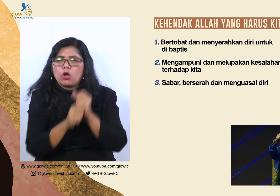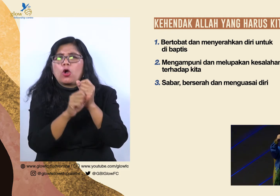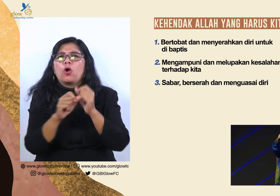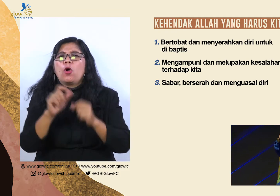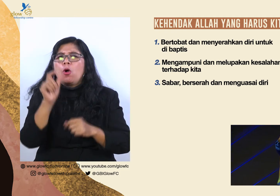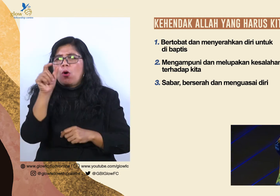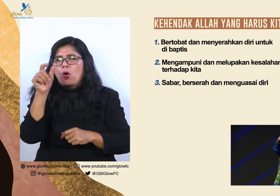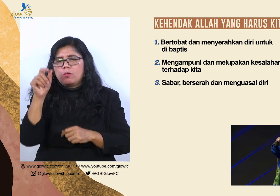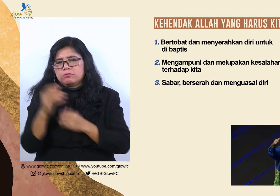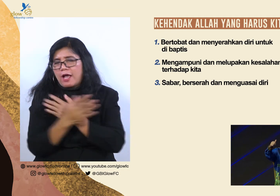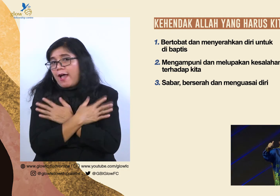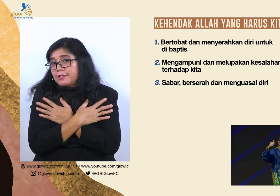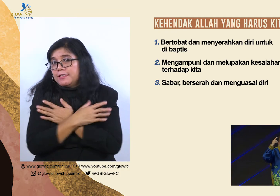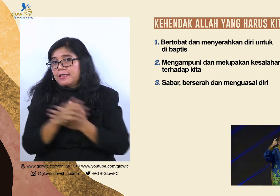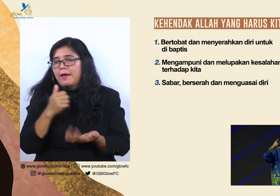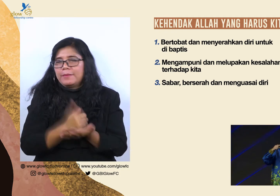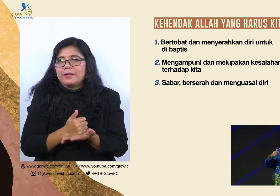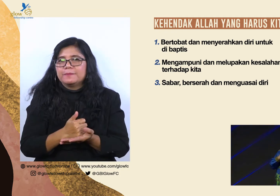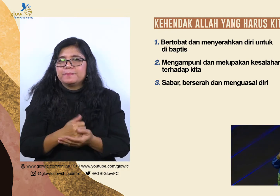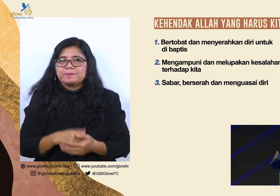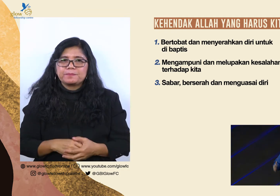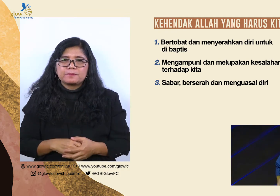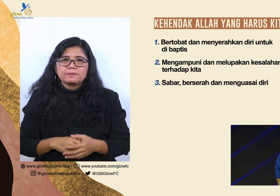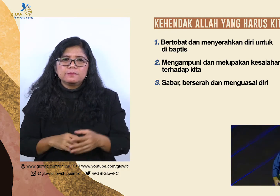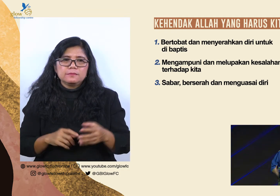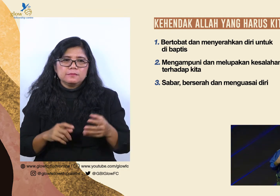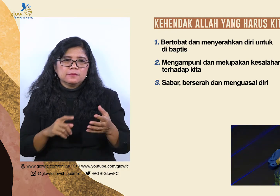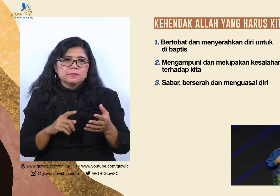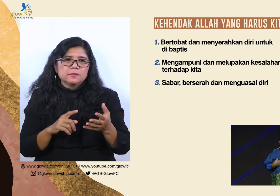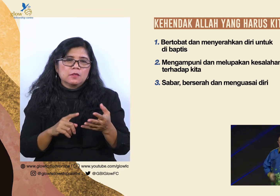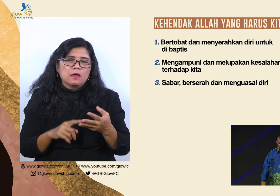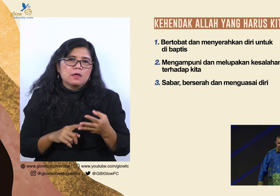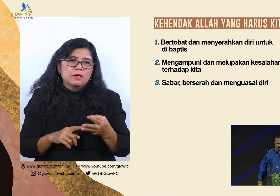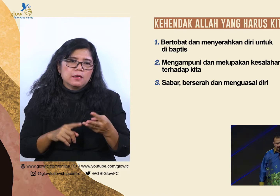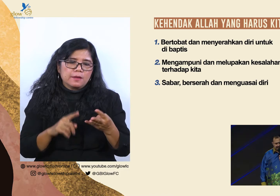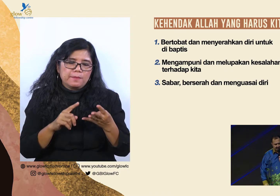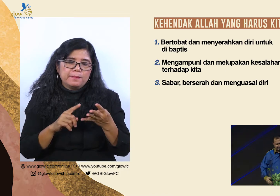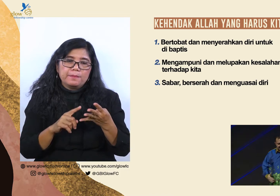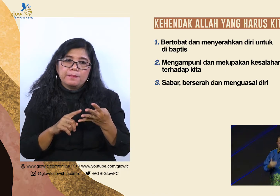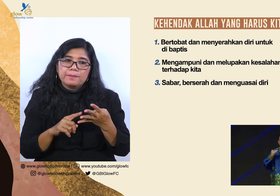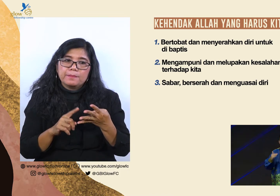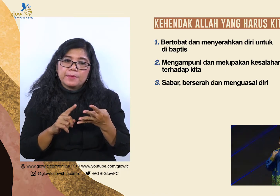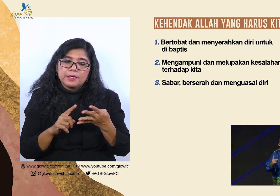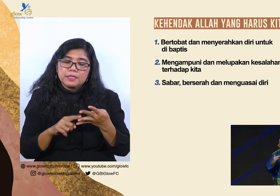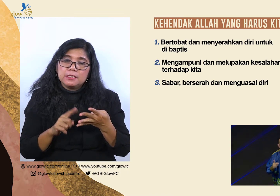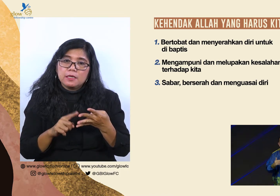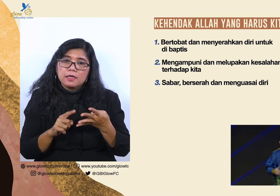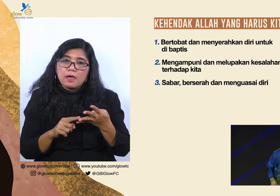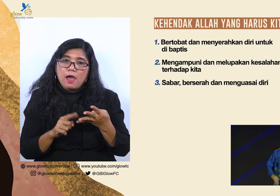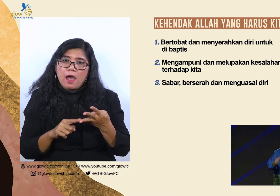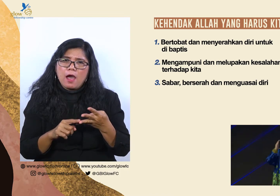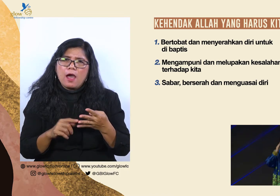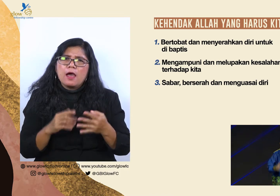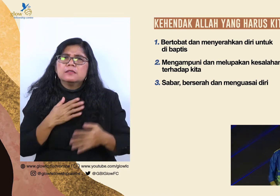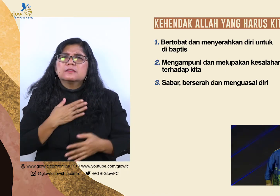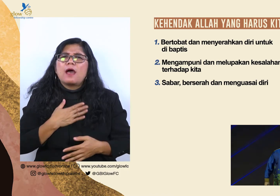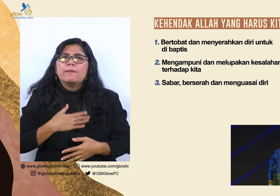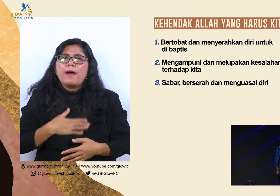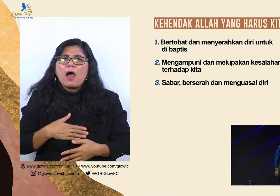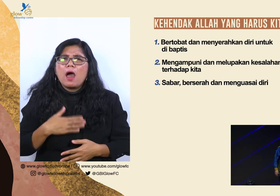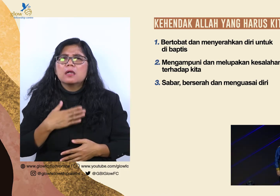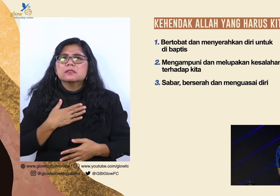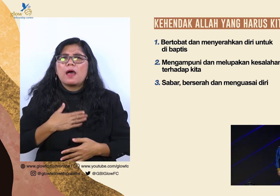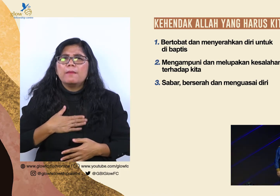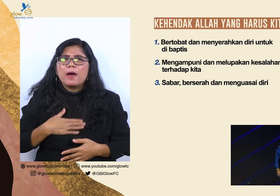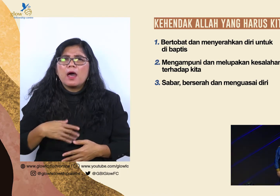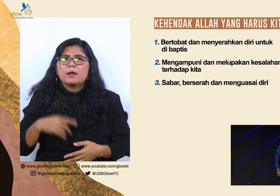Yang pertama, bertobat dan menyerahkan diri untuk dibaptis. Yang kedua, mengampuni dan melupakan kesalahan orang terhadap kita. Yang ketiga, sabar, Pak, sabar.